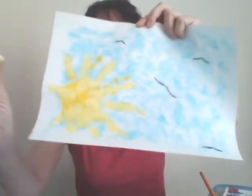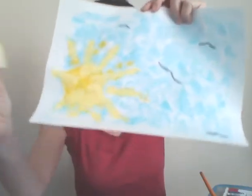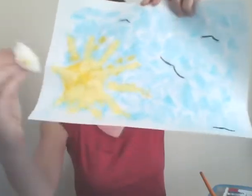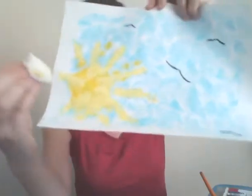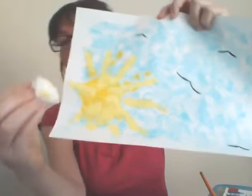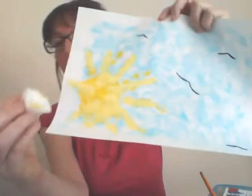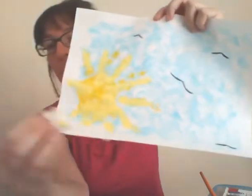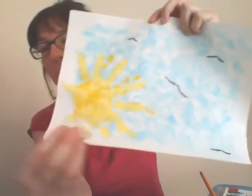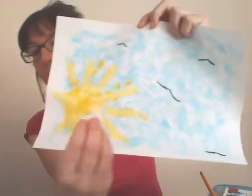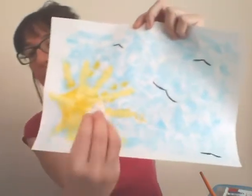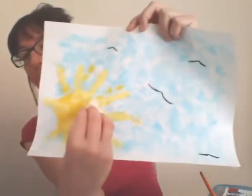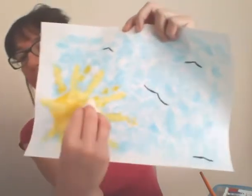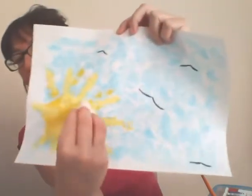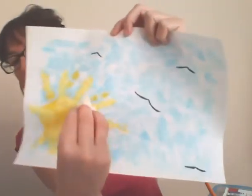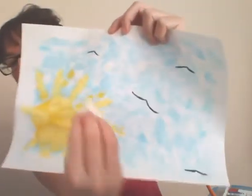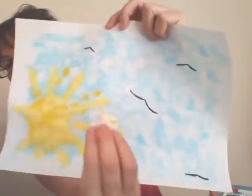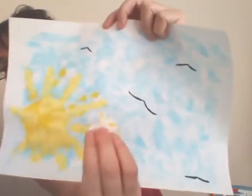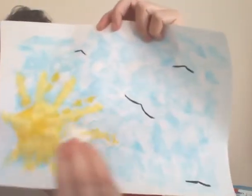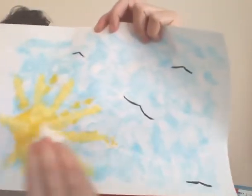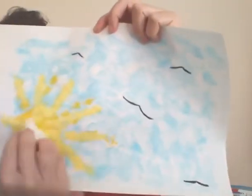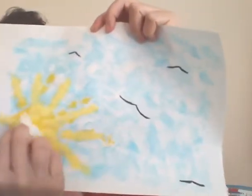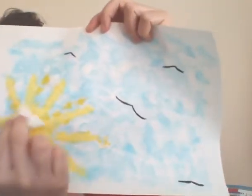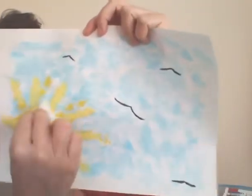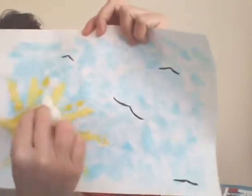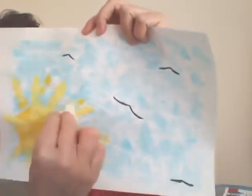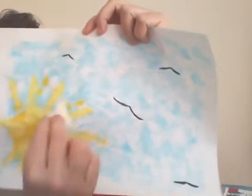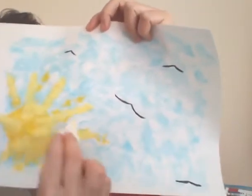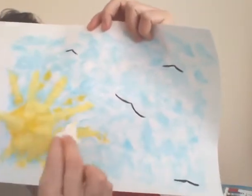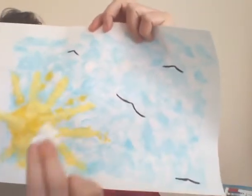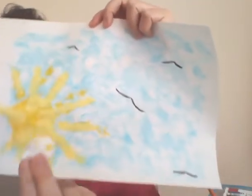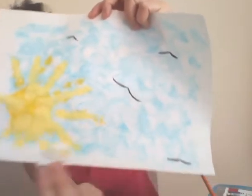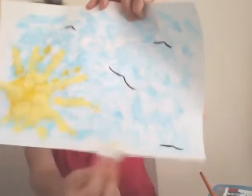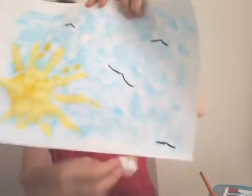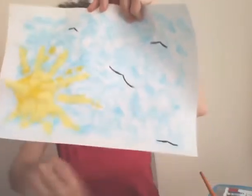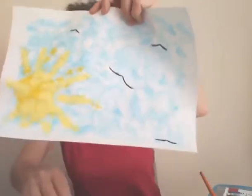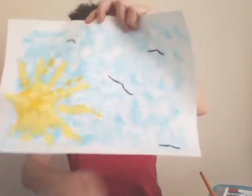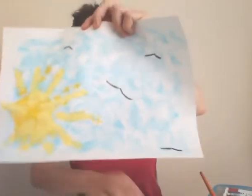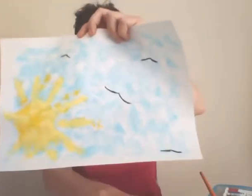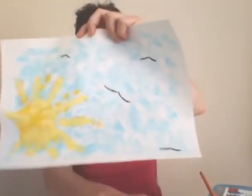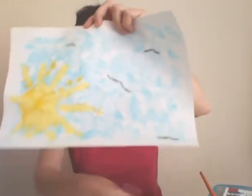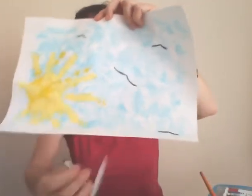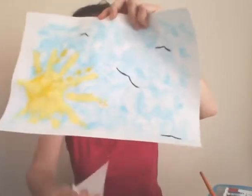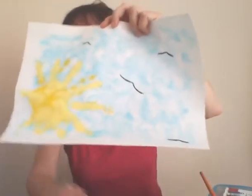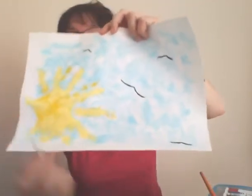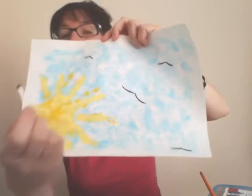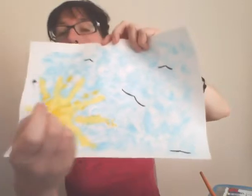giallo per fare il cielo e poi un cotone fioc